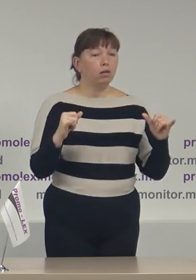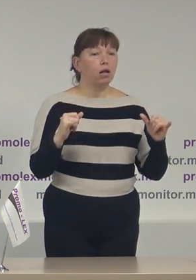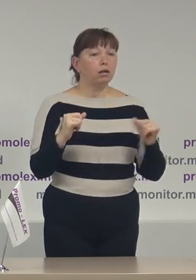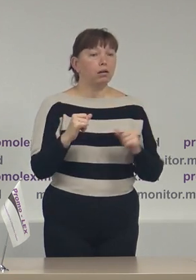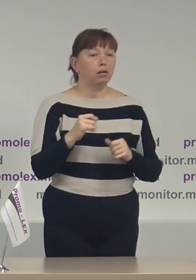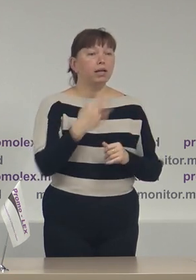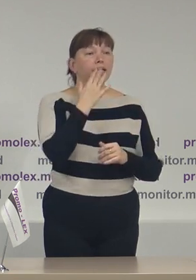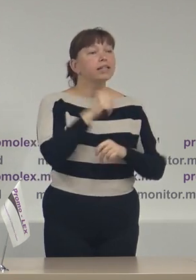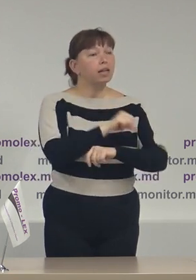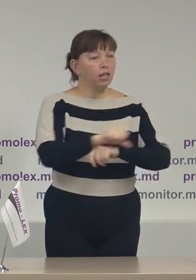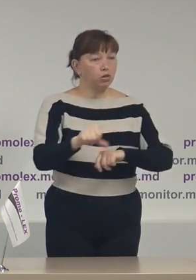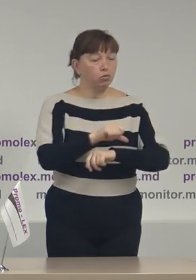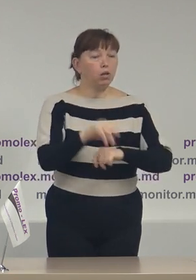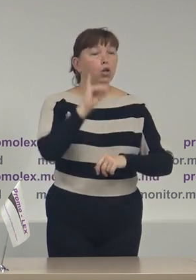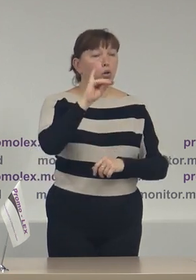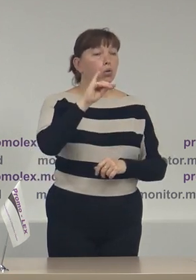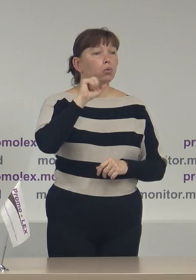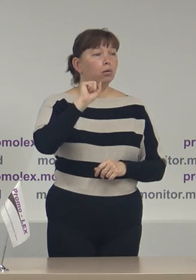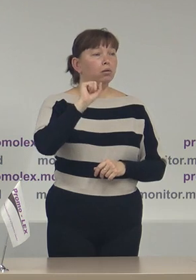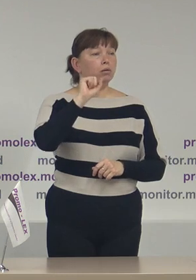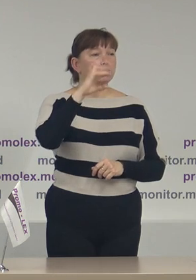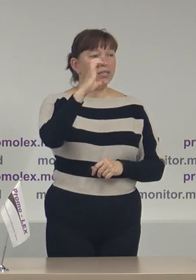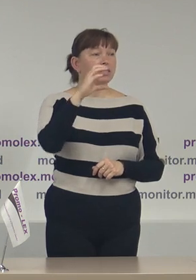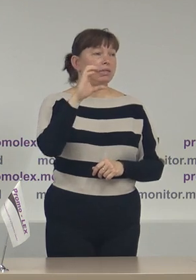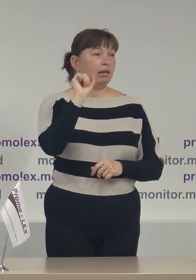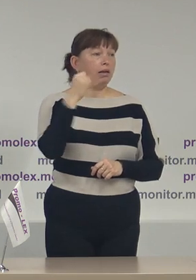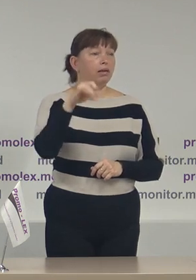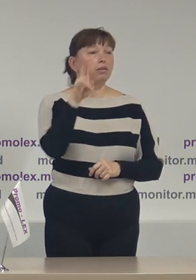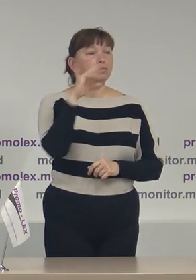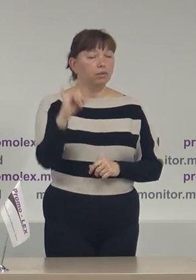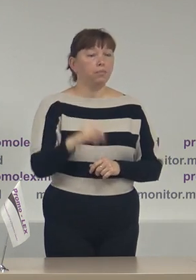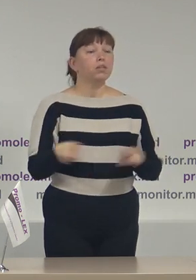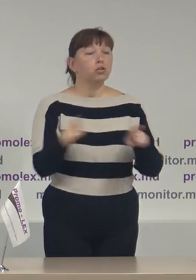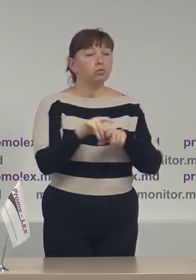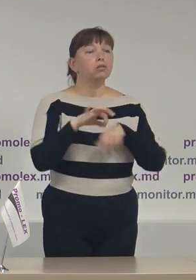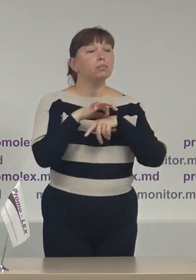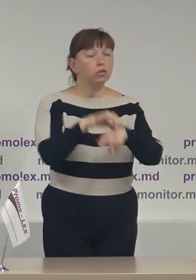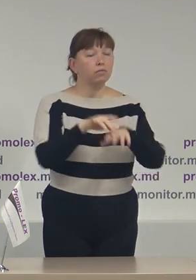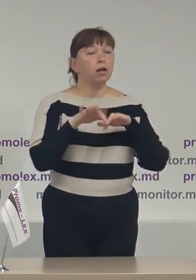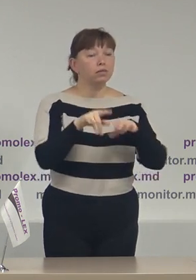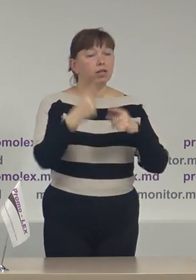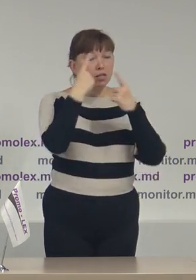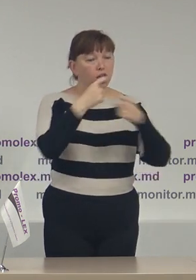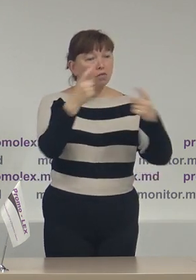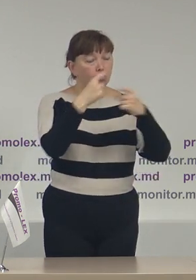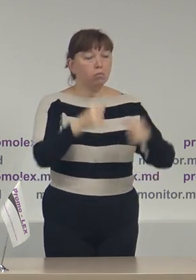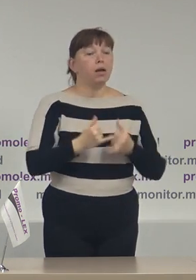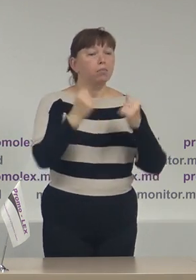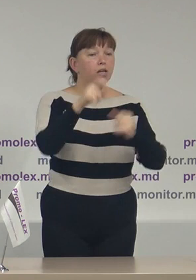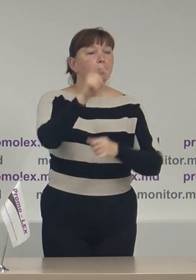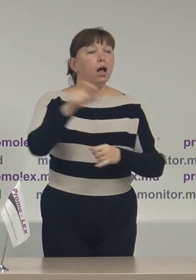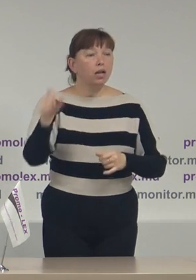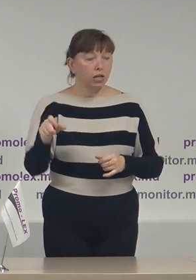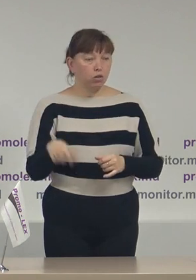dezvoltare internațională, EOSID, și, în ultimul rând, am desfășurat și activități de informare pentru alegătorii din